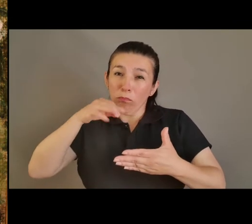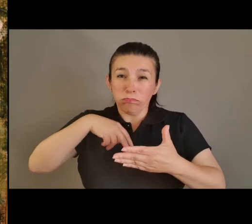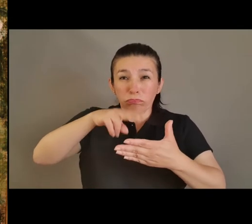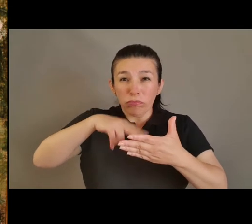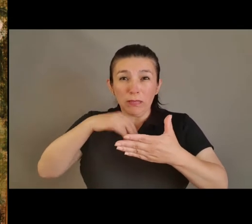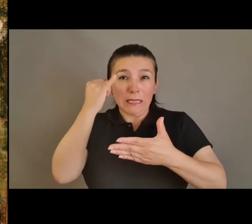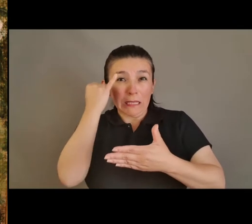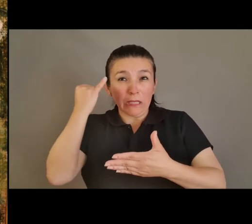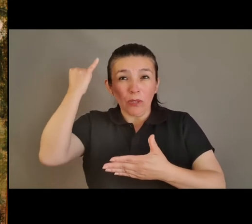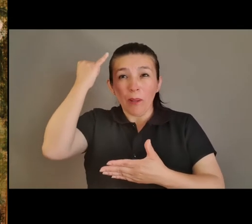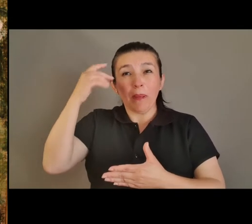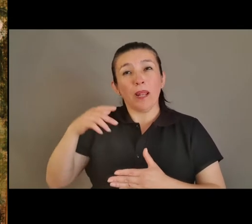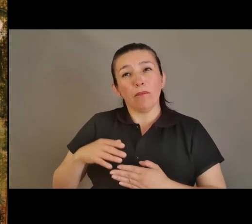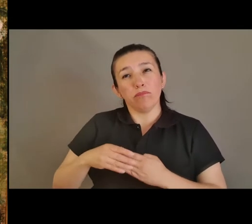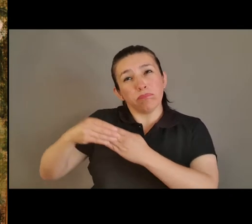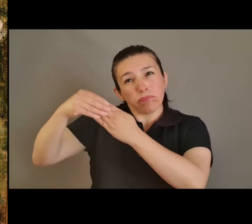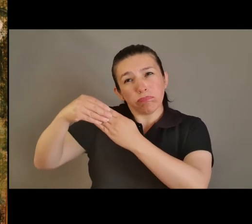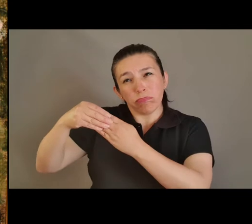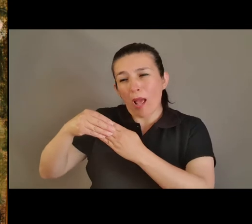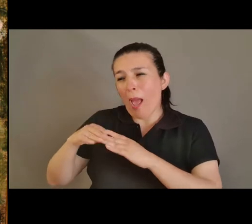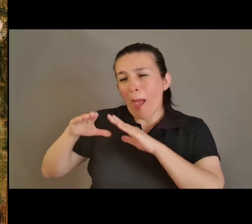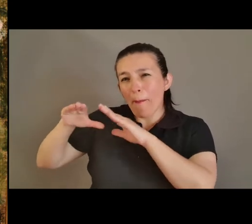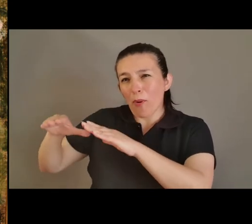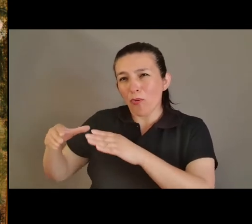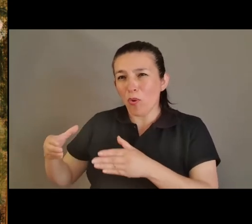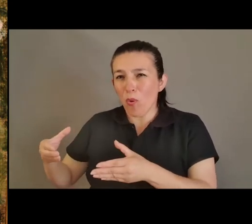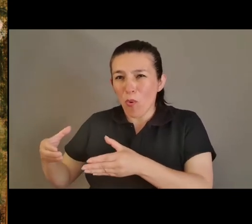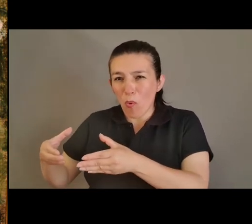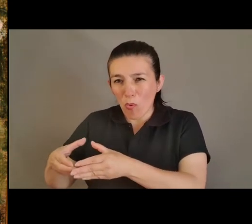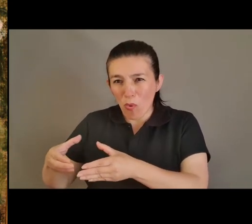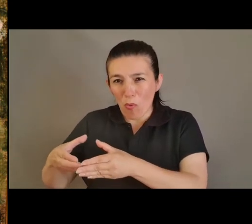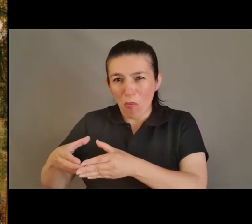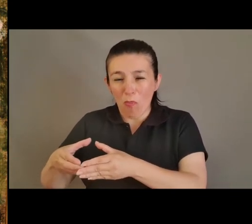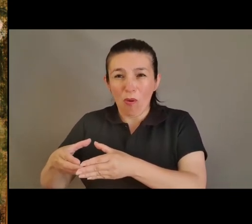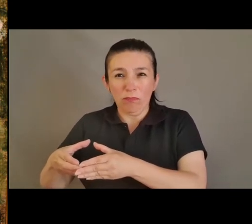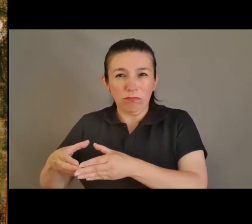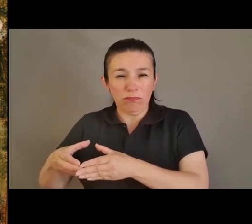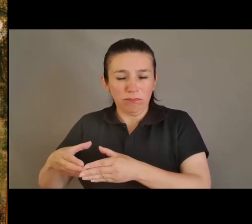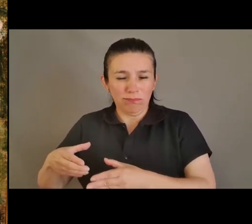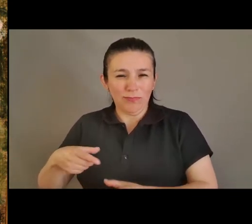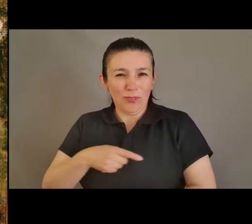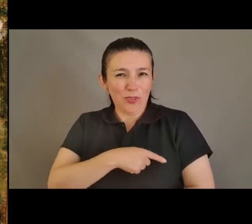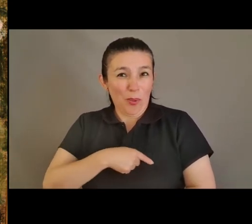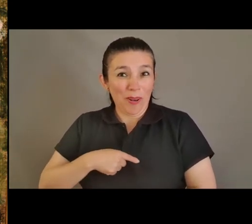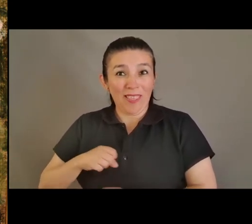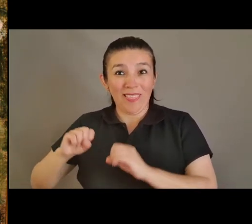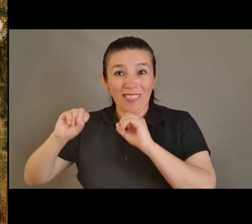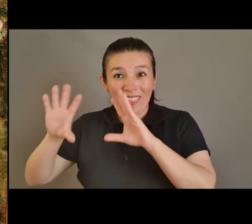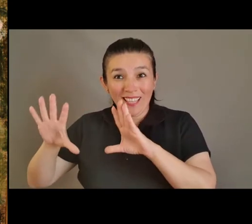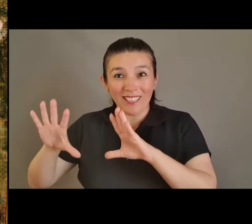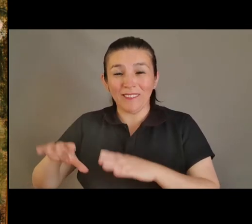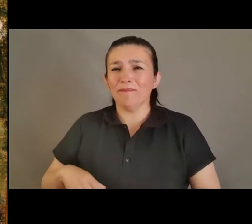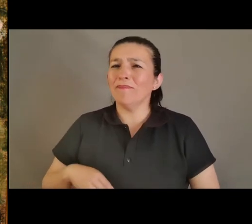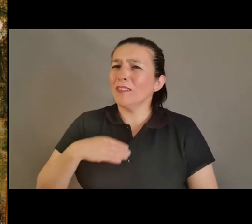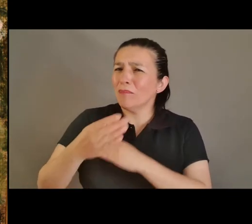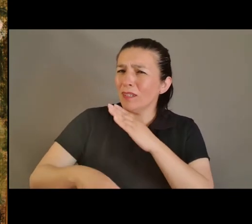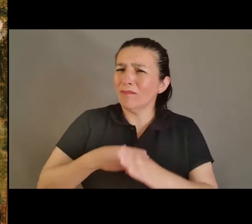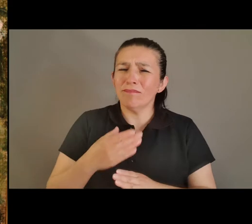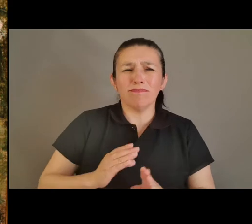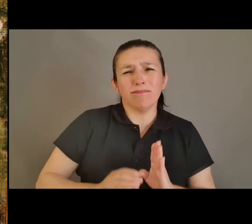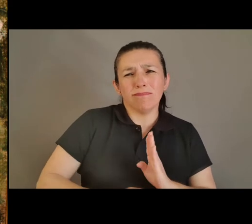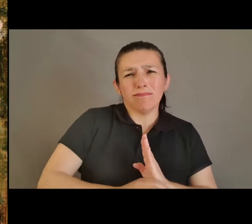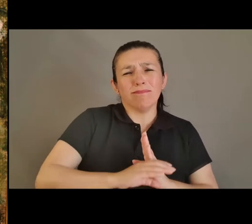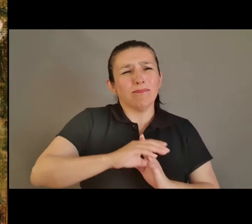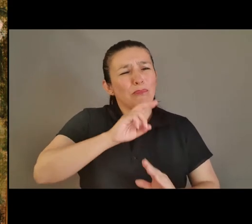de la época para liderar un movimiento de apoyo a las vanguardias, que fue llamado el Grupo Los Diez. Después de una larga